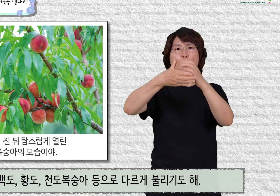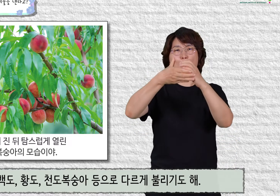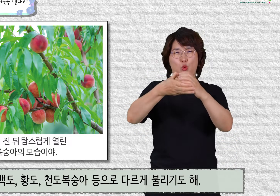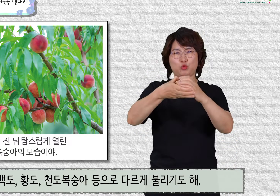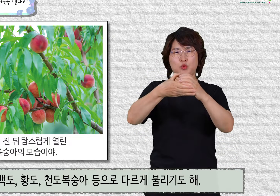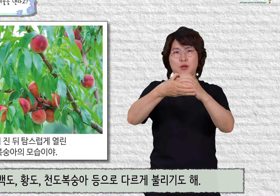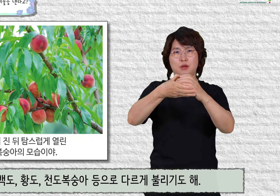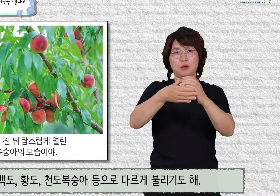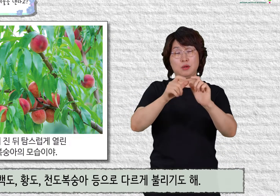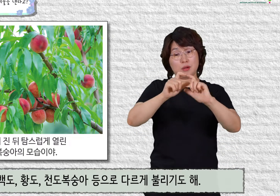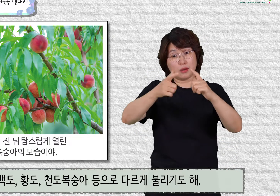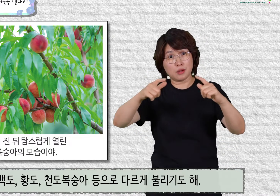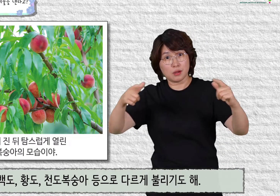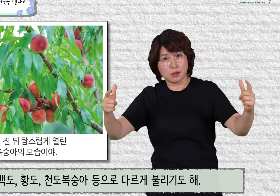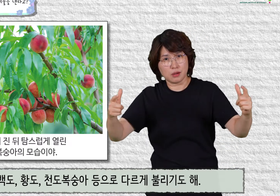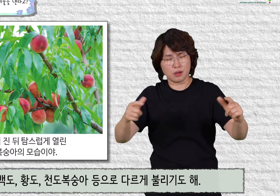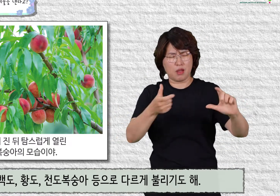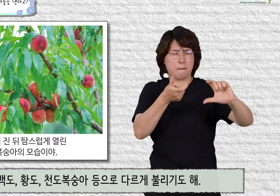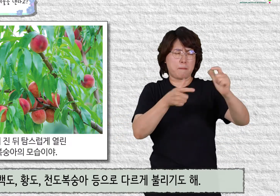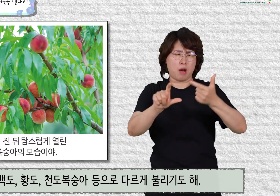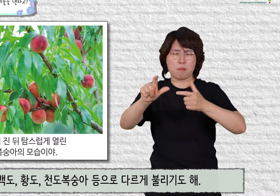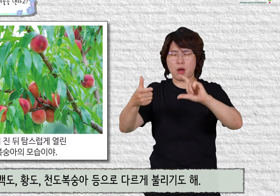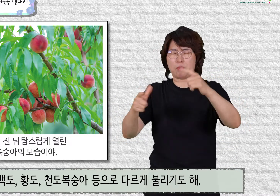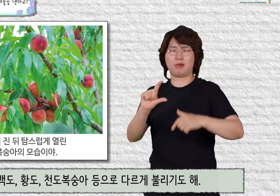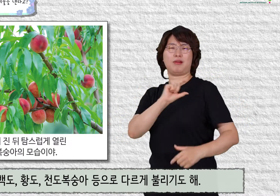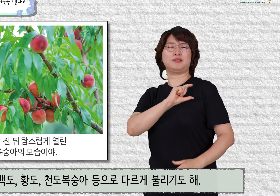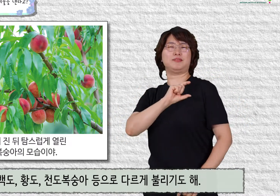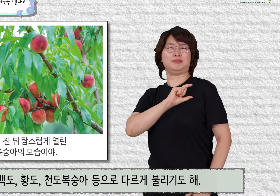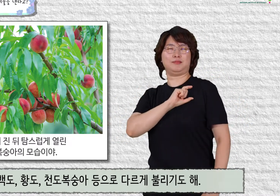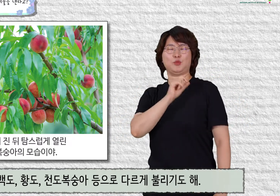천도복숭아 등으로 다르게 불리기도 해.